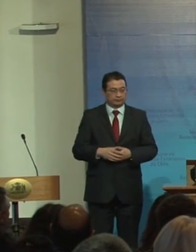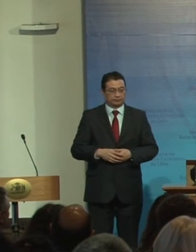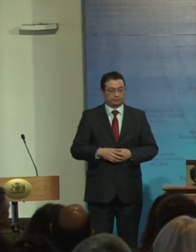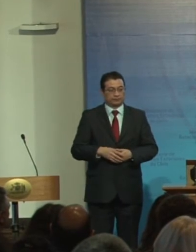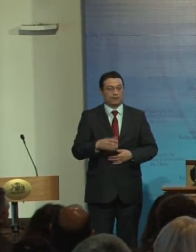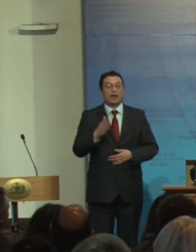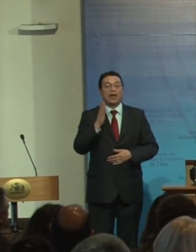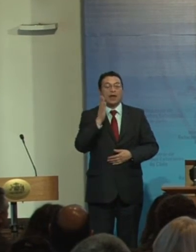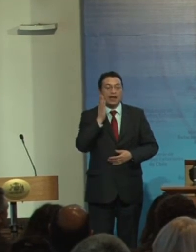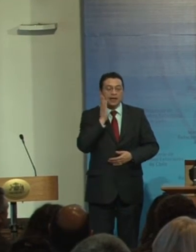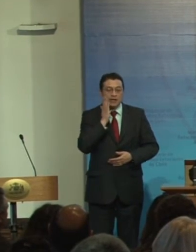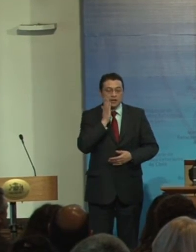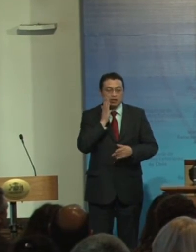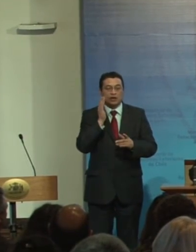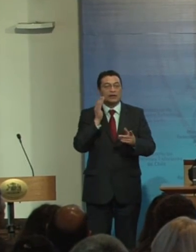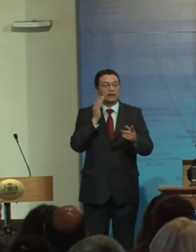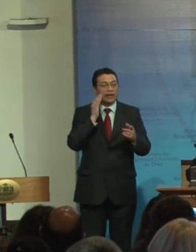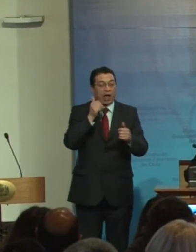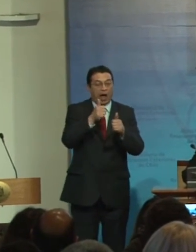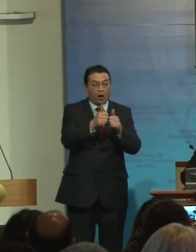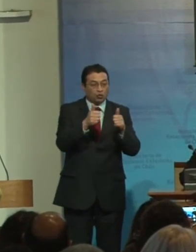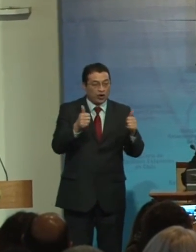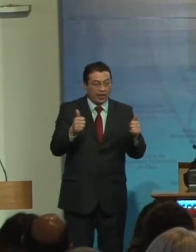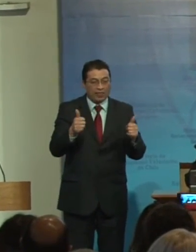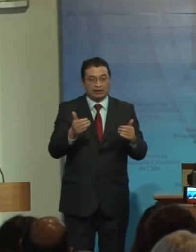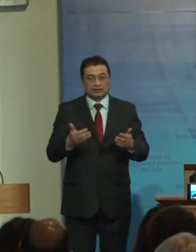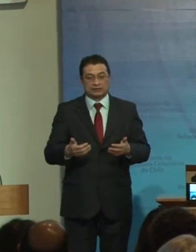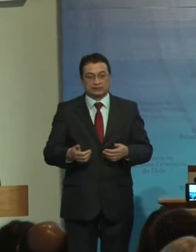Queridos Y queridas autoridades